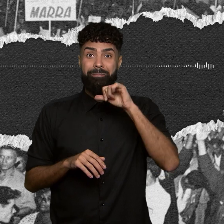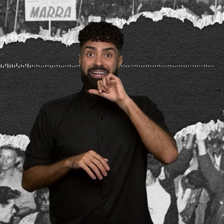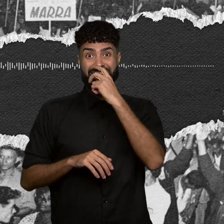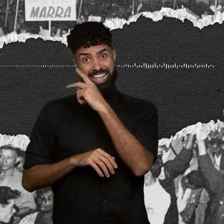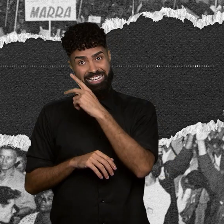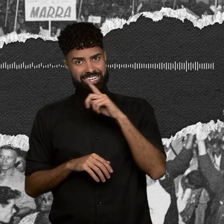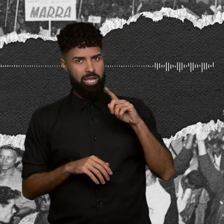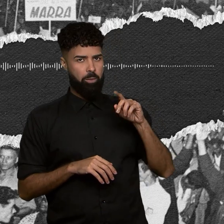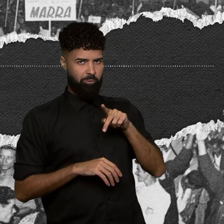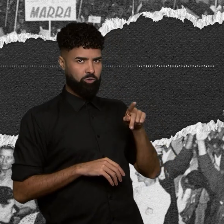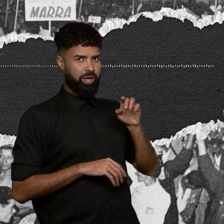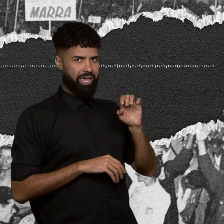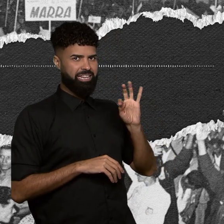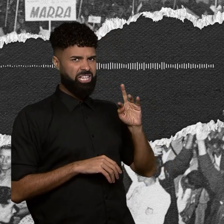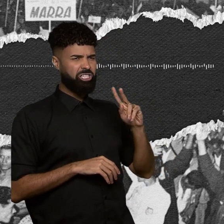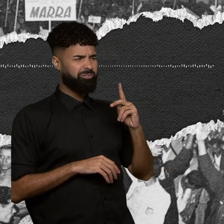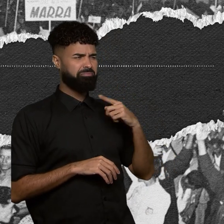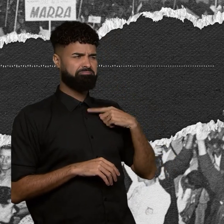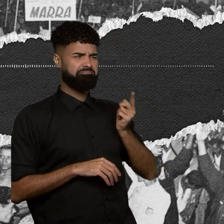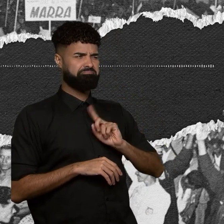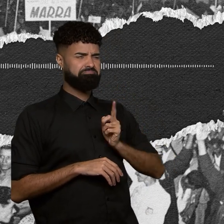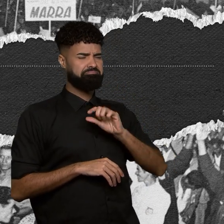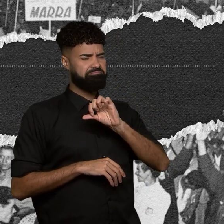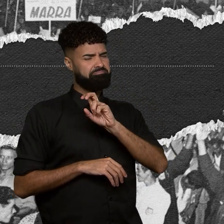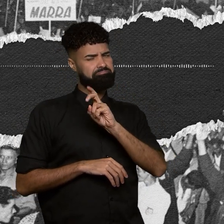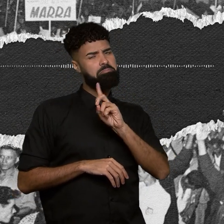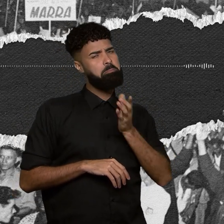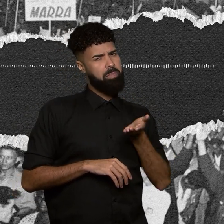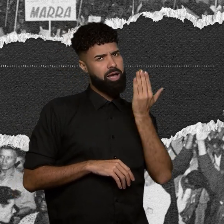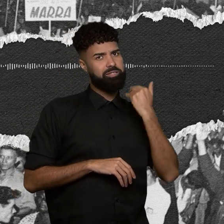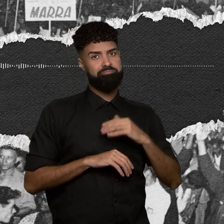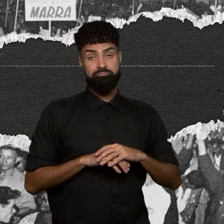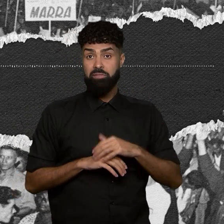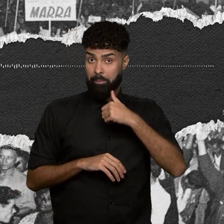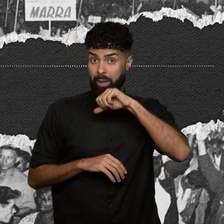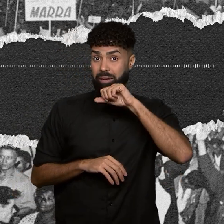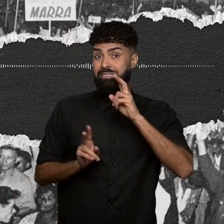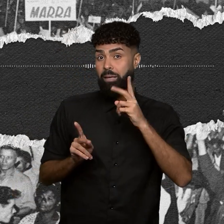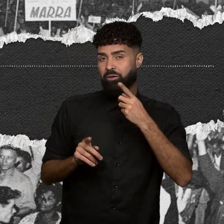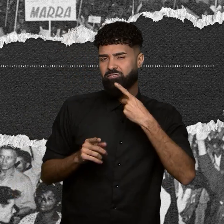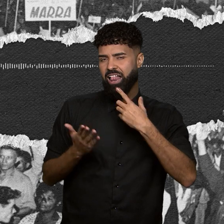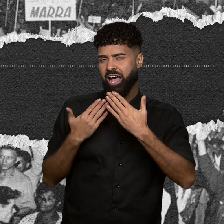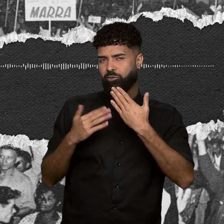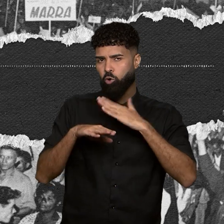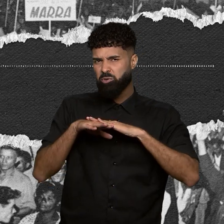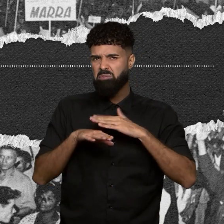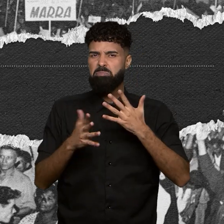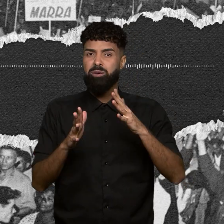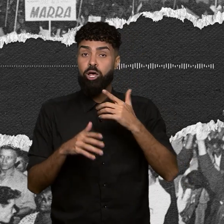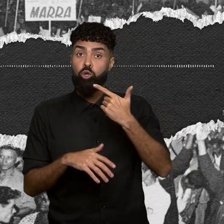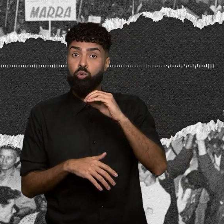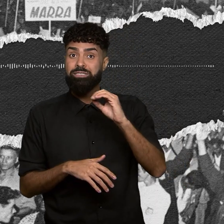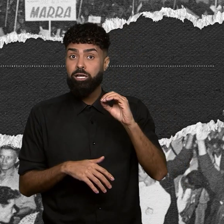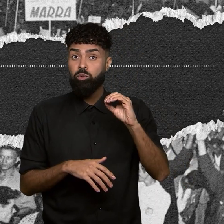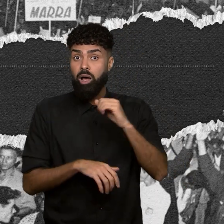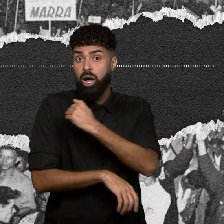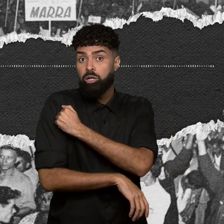também contestava o número oficial de vítimas. Minha mãe comentava comigo que cerca de 200 alunos desapareceram da